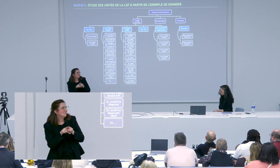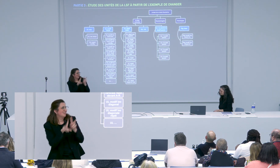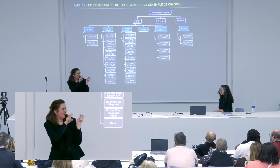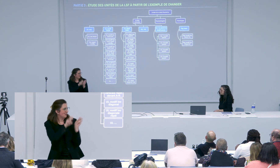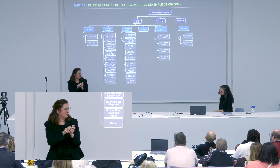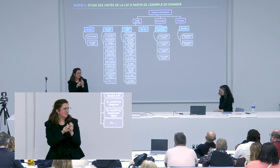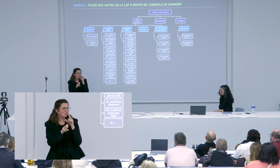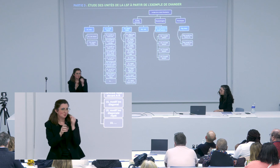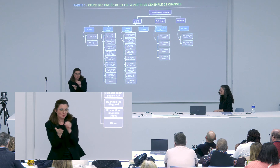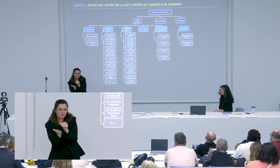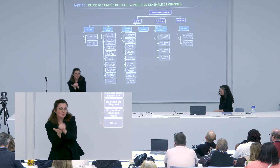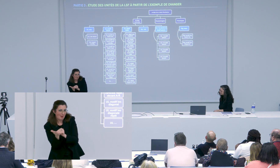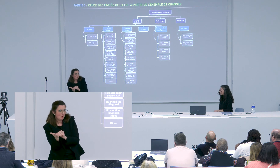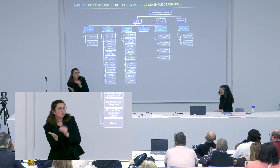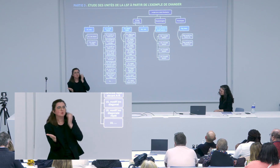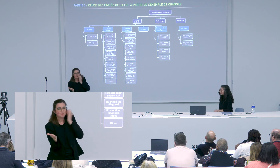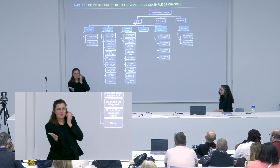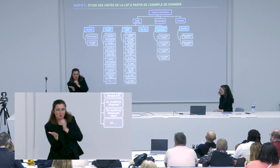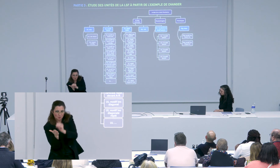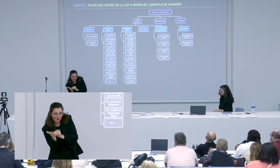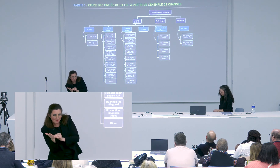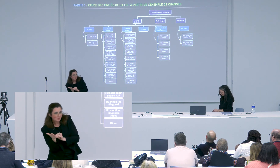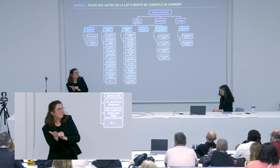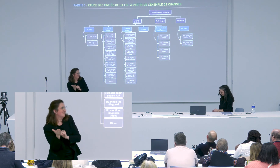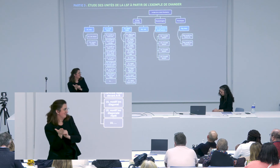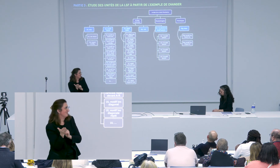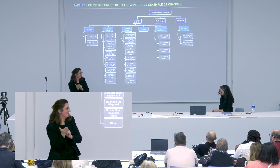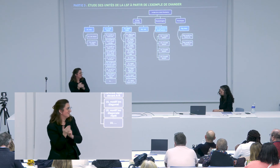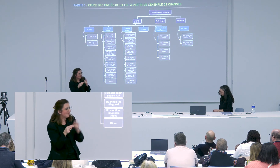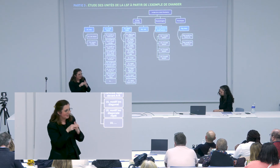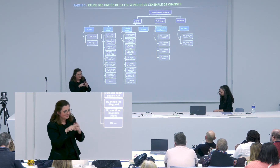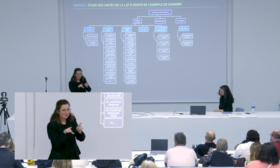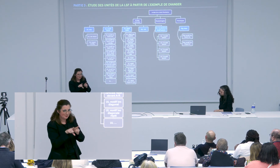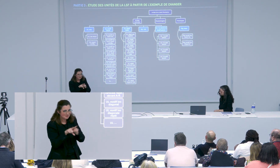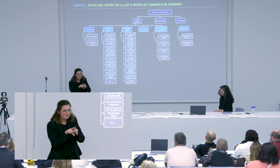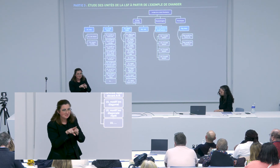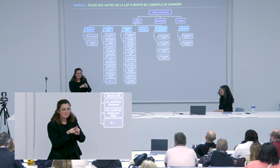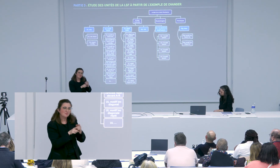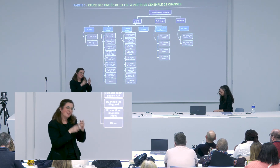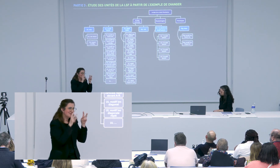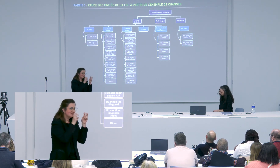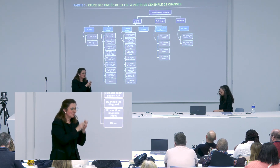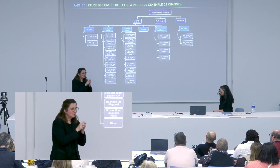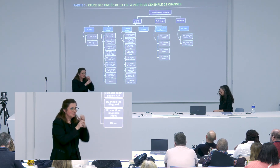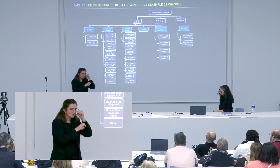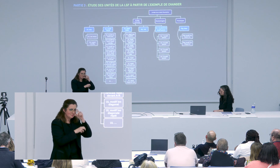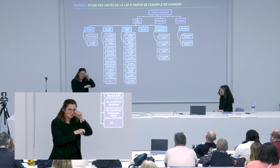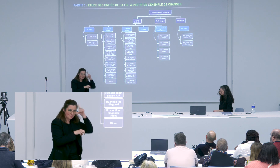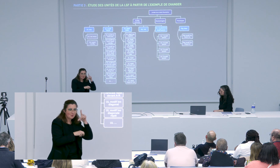de ces mots et de l'étymologie de ces signes en lien avec le travail de Delaporte